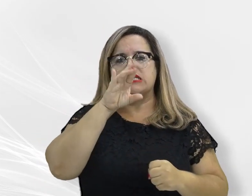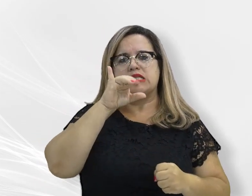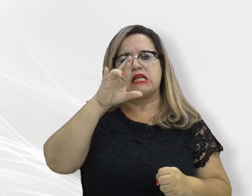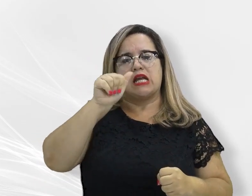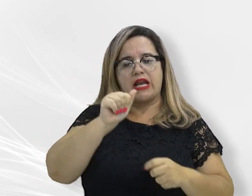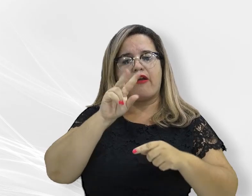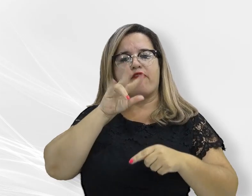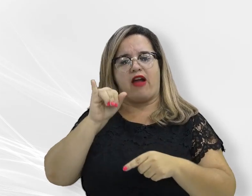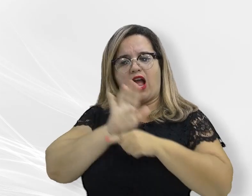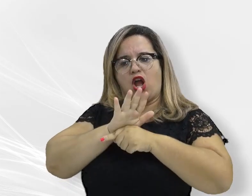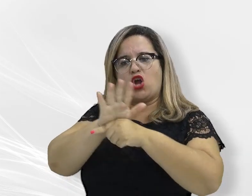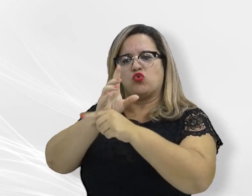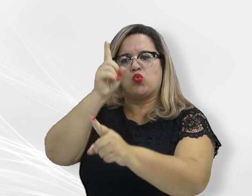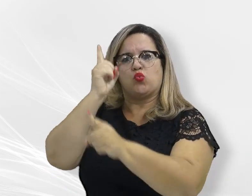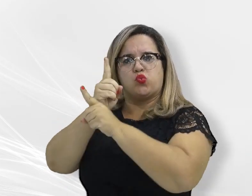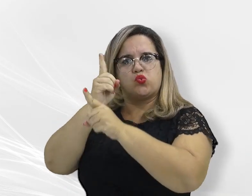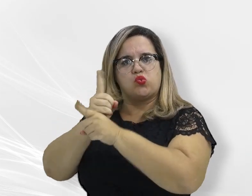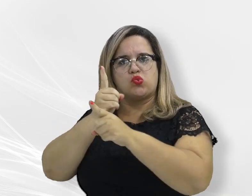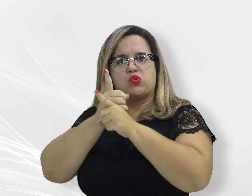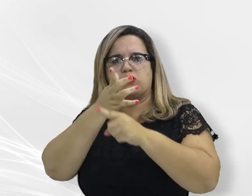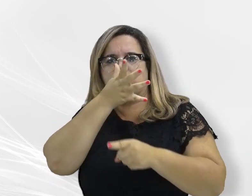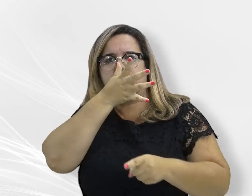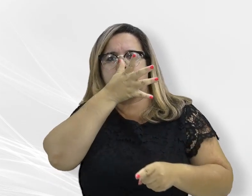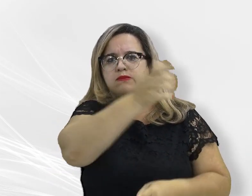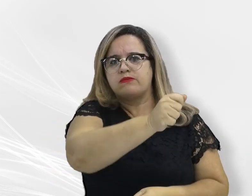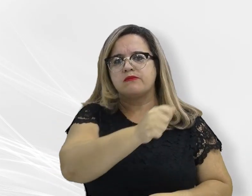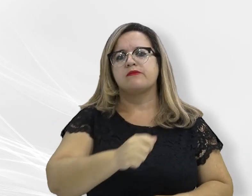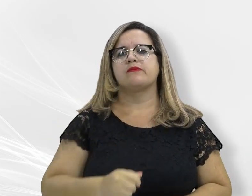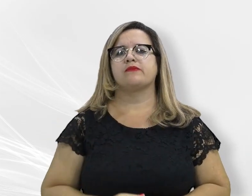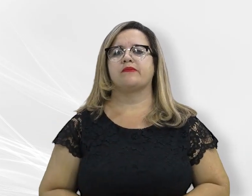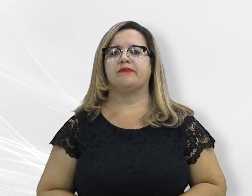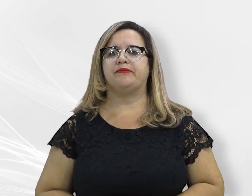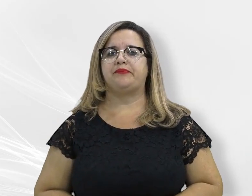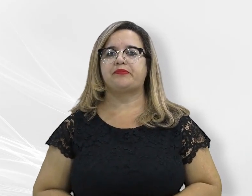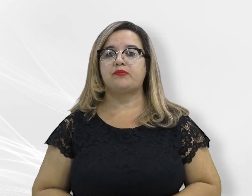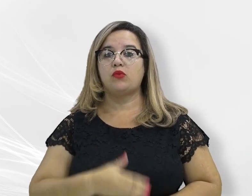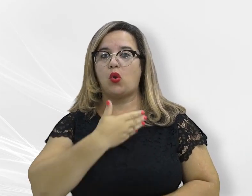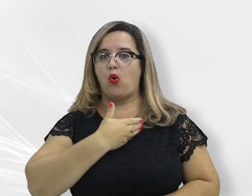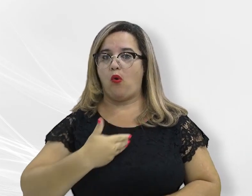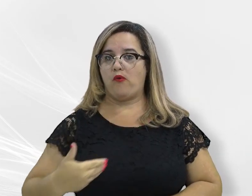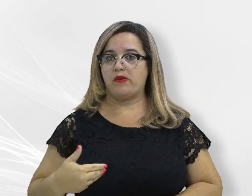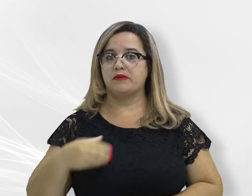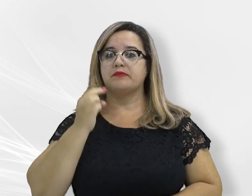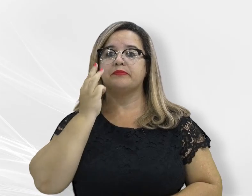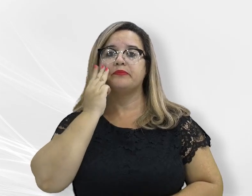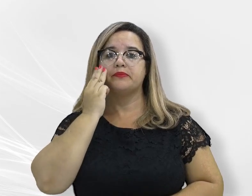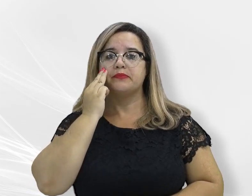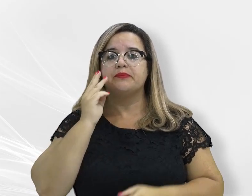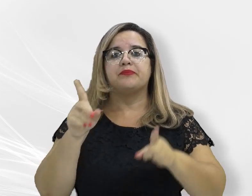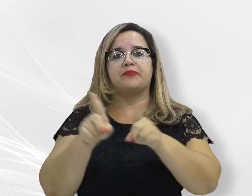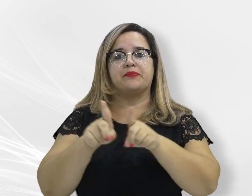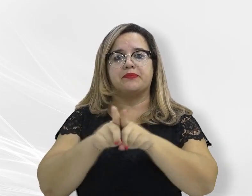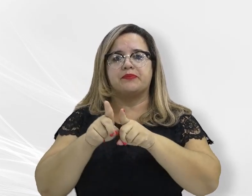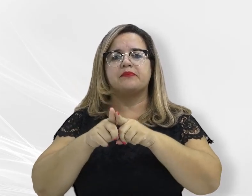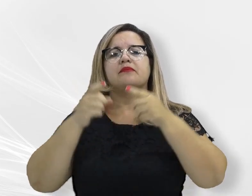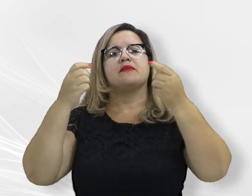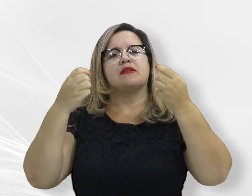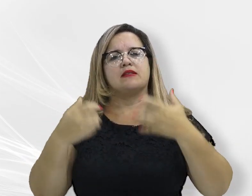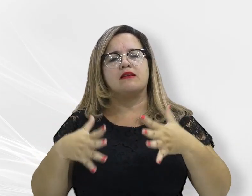ressaltou o Procurador-Geral de Justiça. O governador Mauro Mendes também enalteceu o espírito de colaboração e